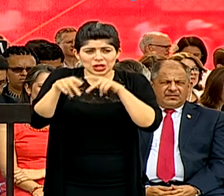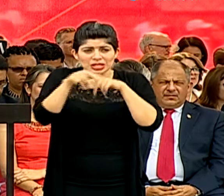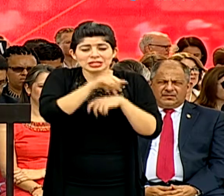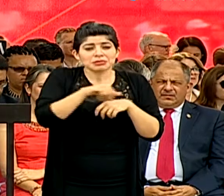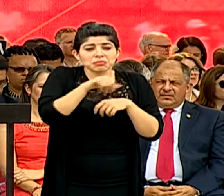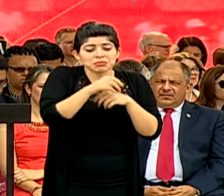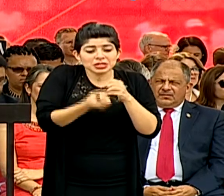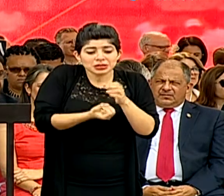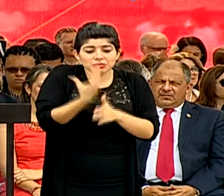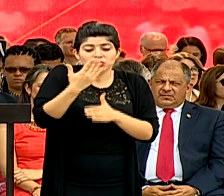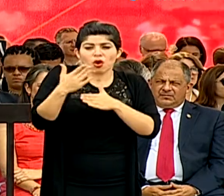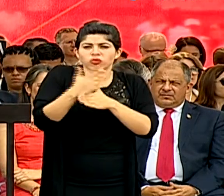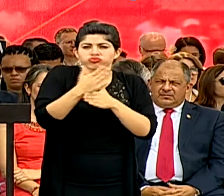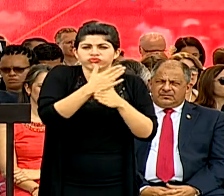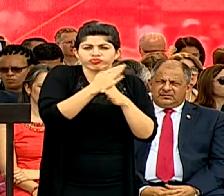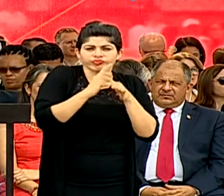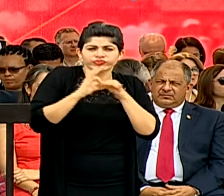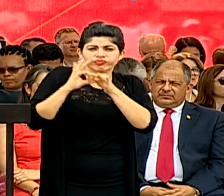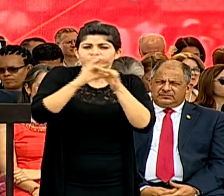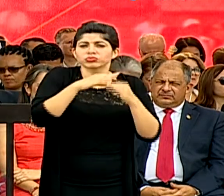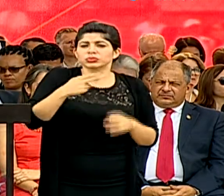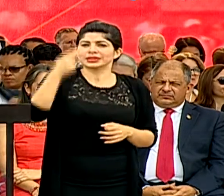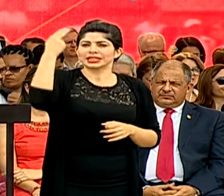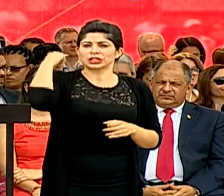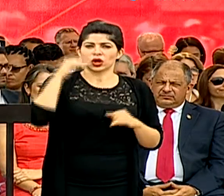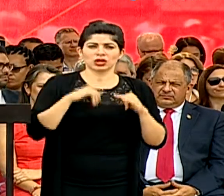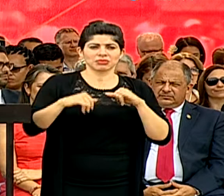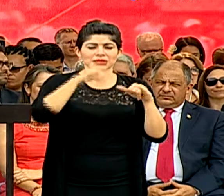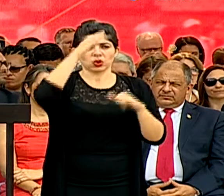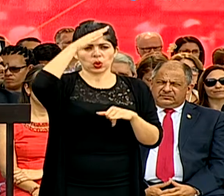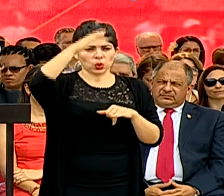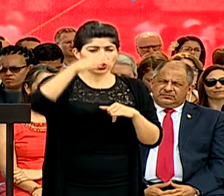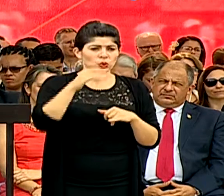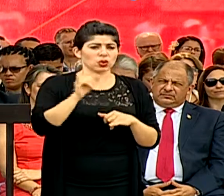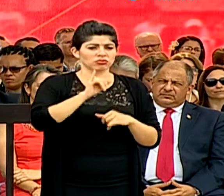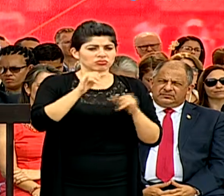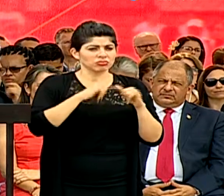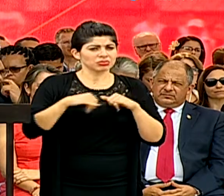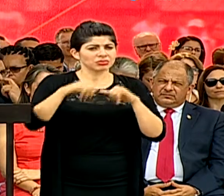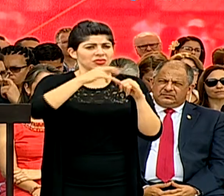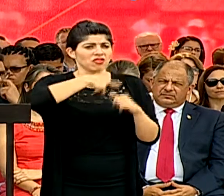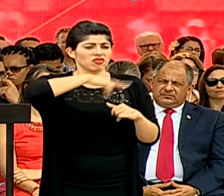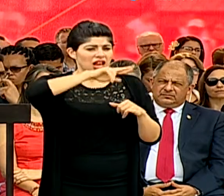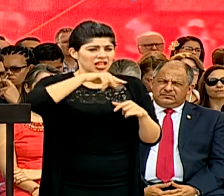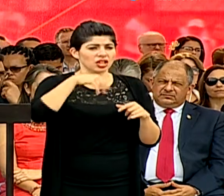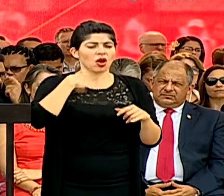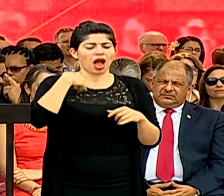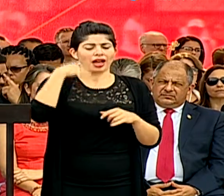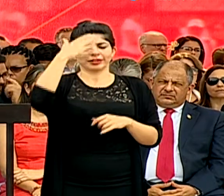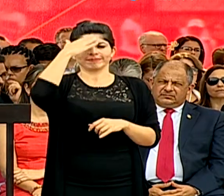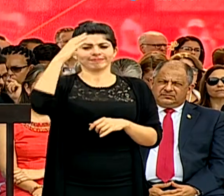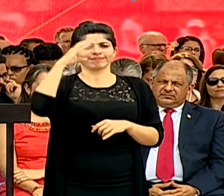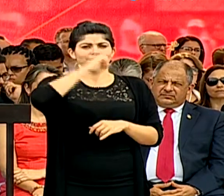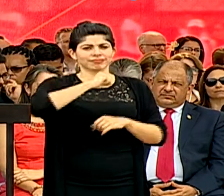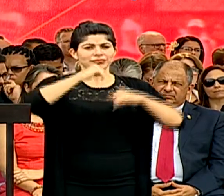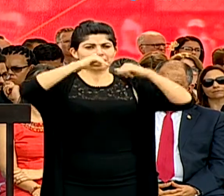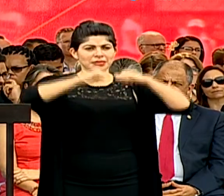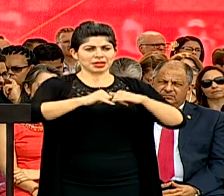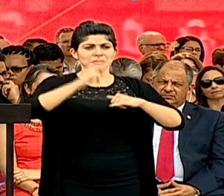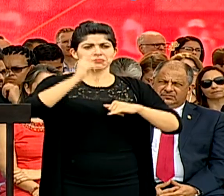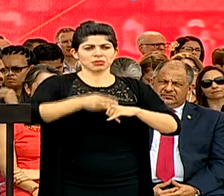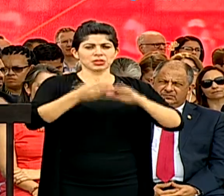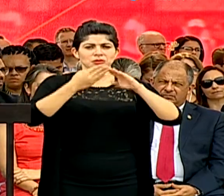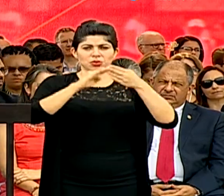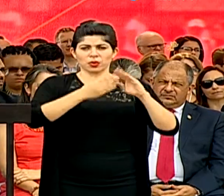origen que comparten vínculos históricos, culturales y religiosos. Tienen conciencia de permanecer en un mismo